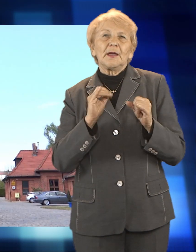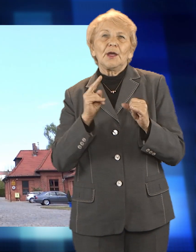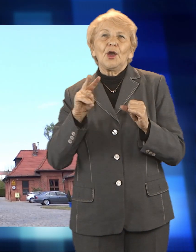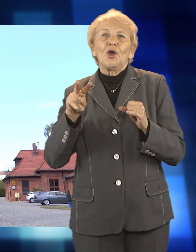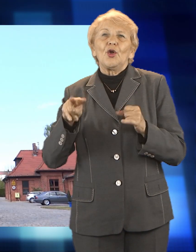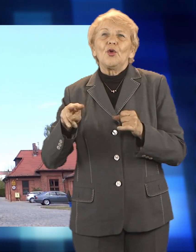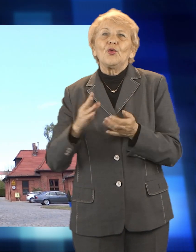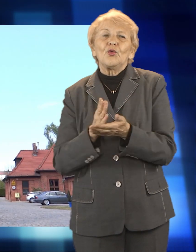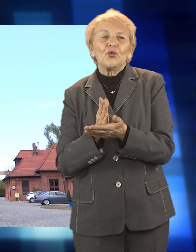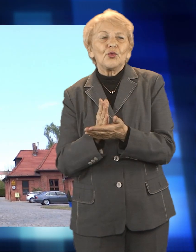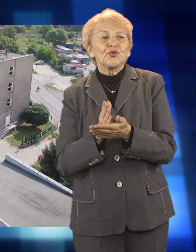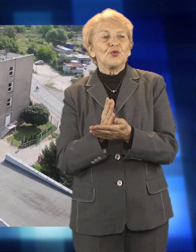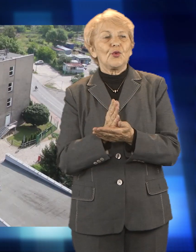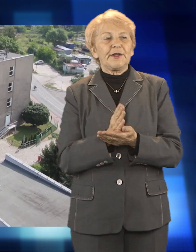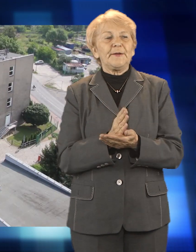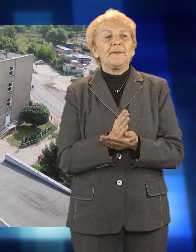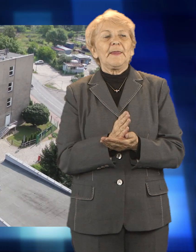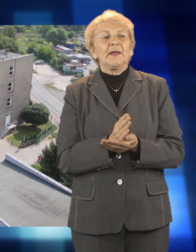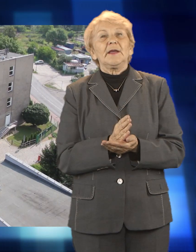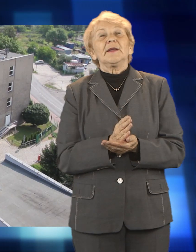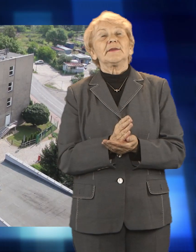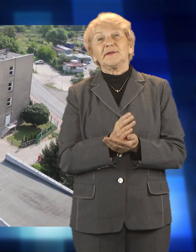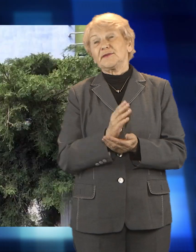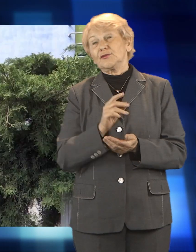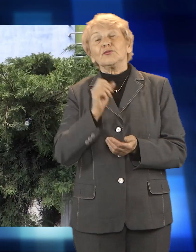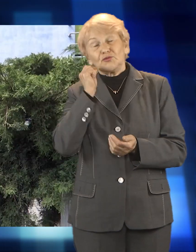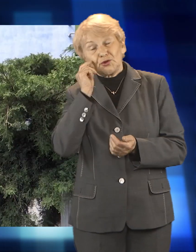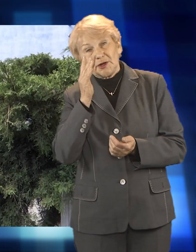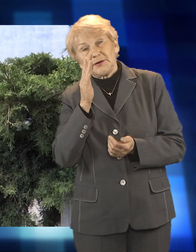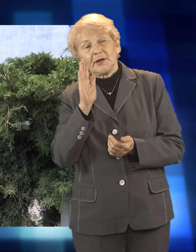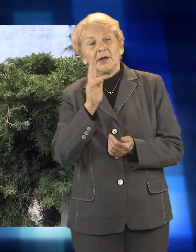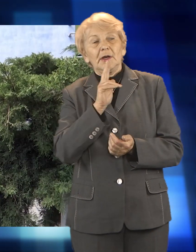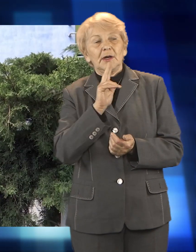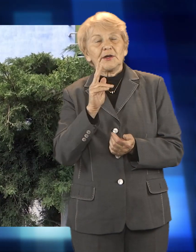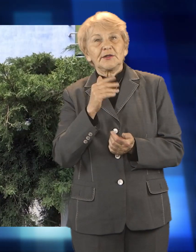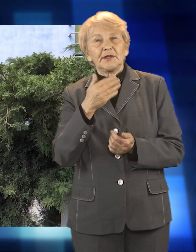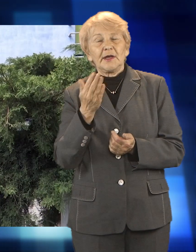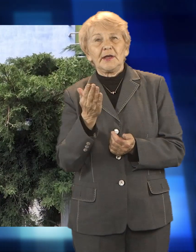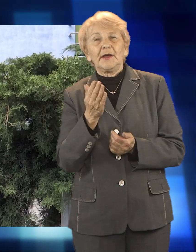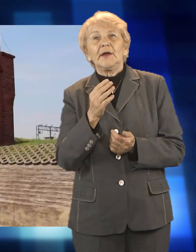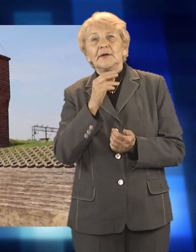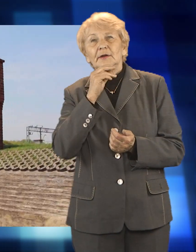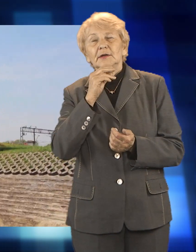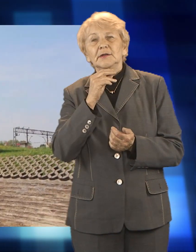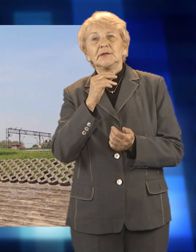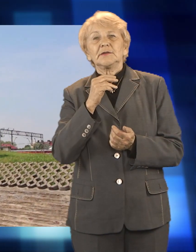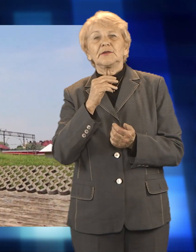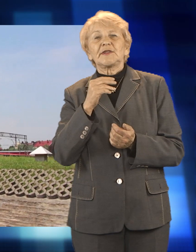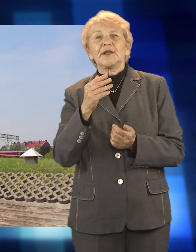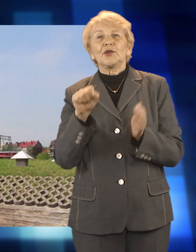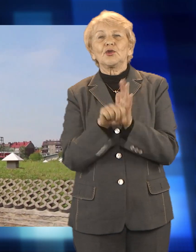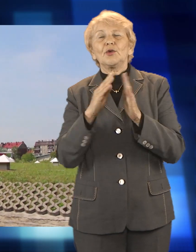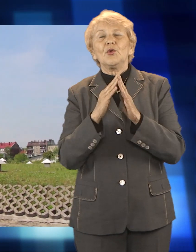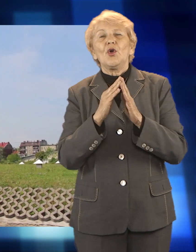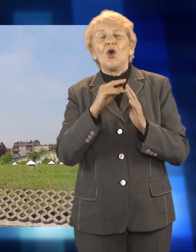Wodociągi raciborskie na co dzień zajmują się przede wszystkim dostarczaniem wody do mieszkańców miasta oraz odbiorem i oczyszczaniem ścieków.